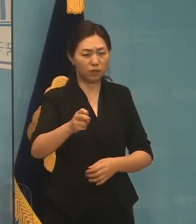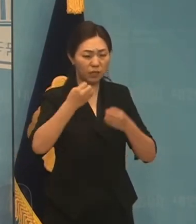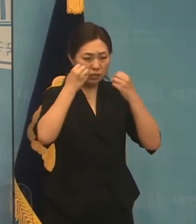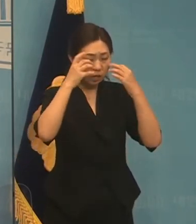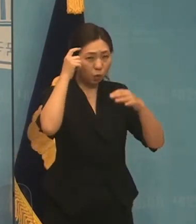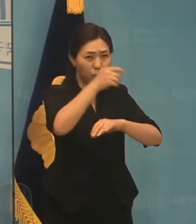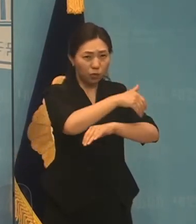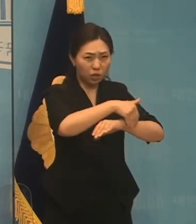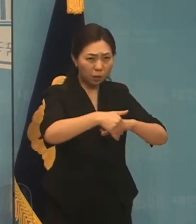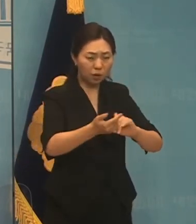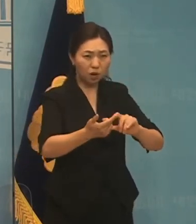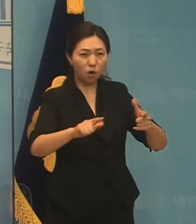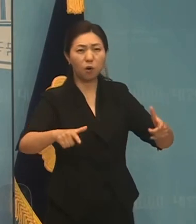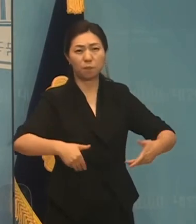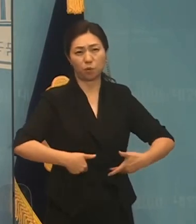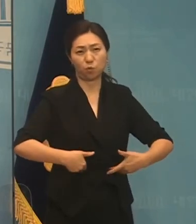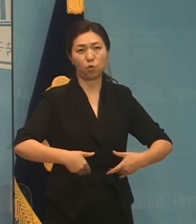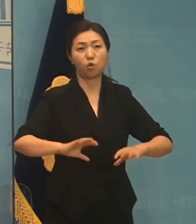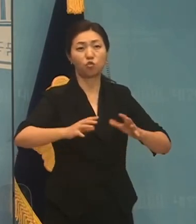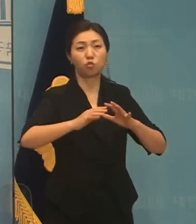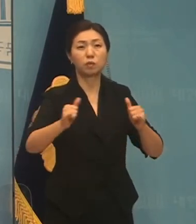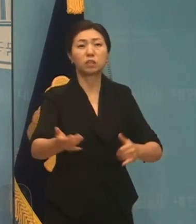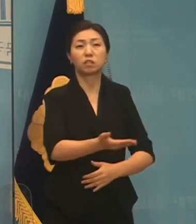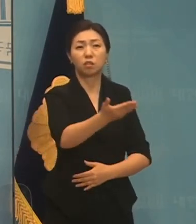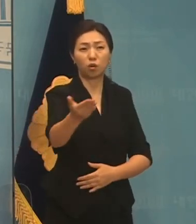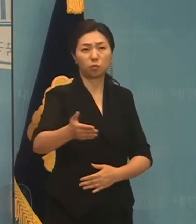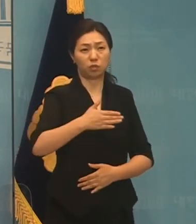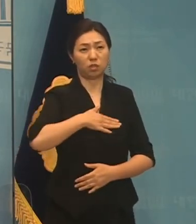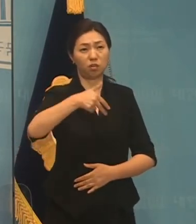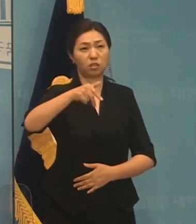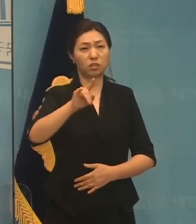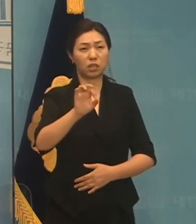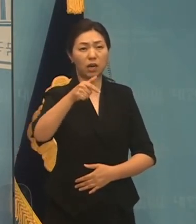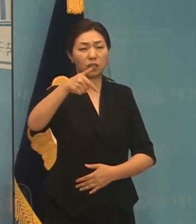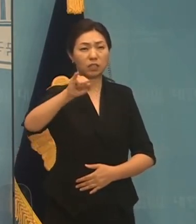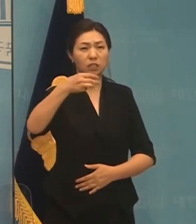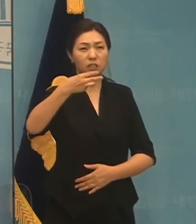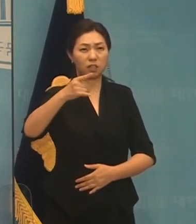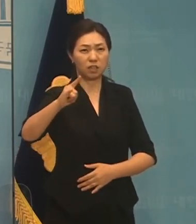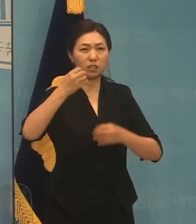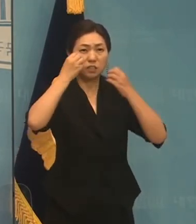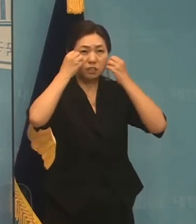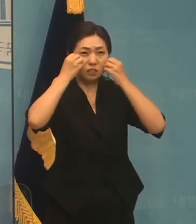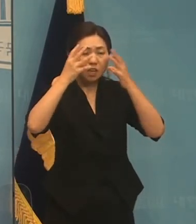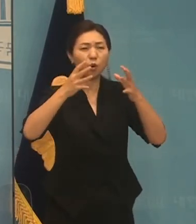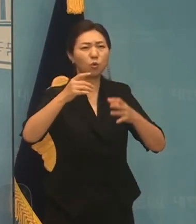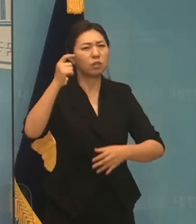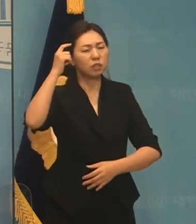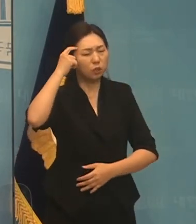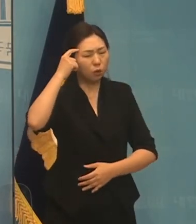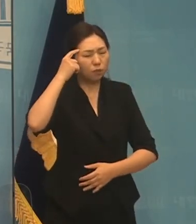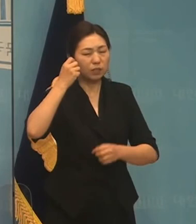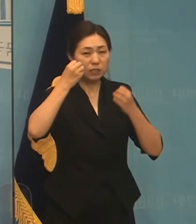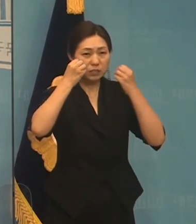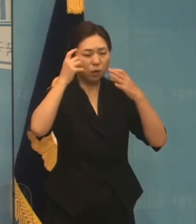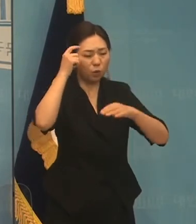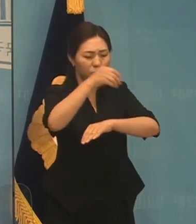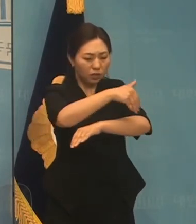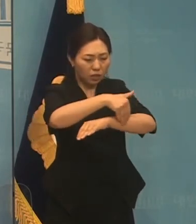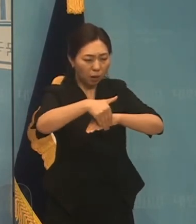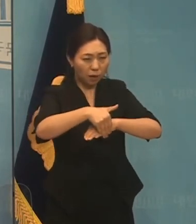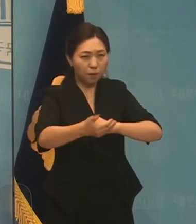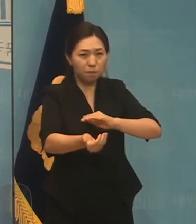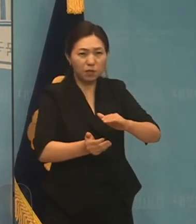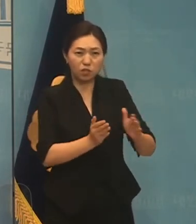국민들은 저 장기토는 새로운 사상, 새로운 인형, 새로운 전략을 준비해